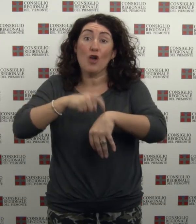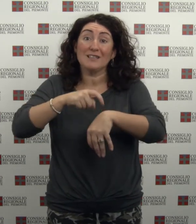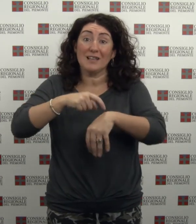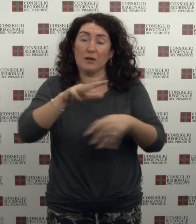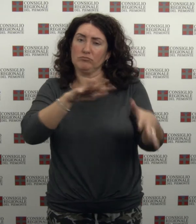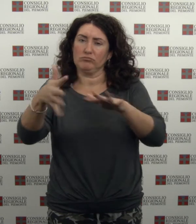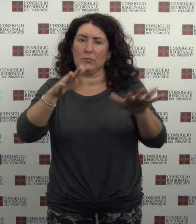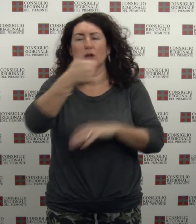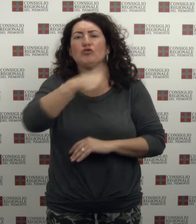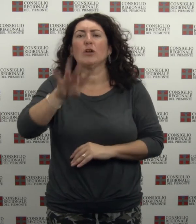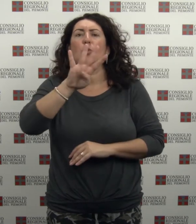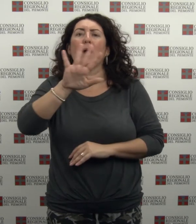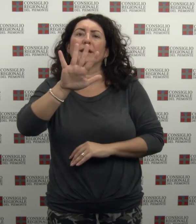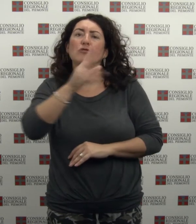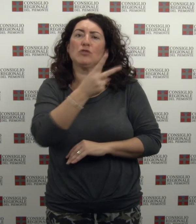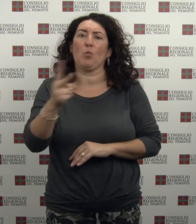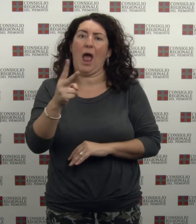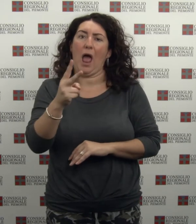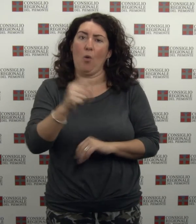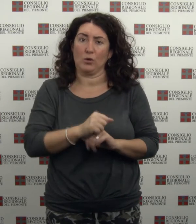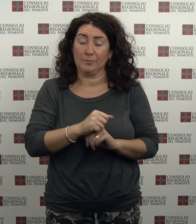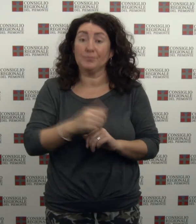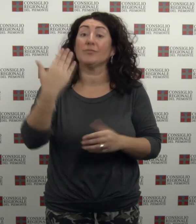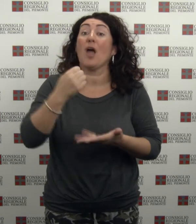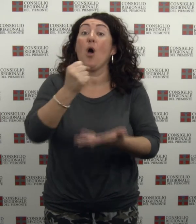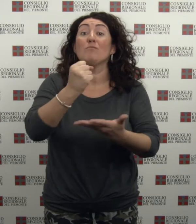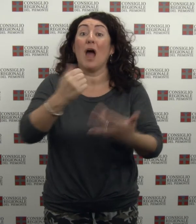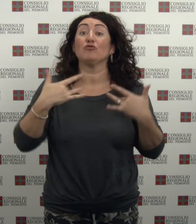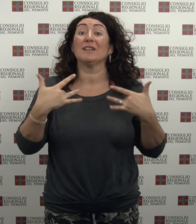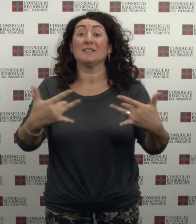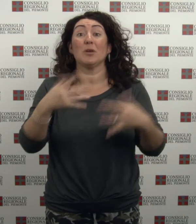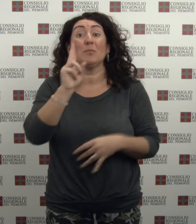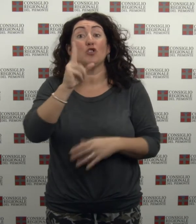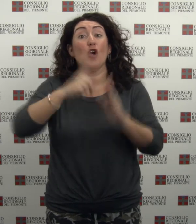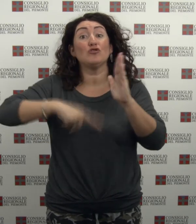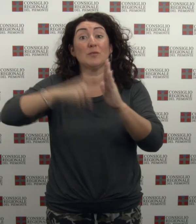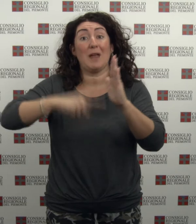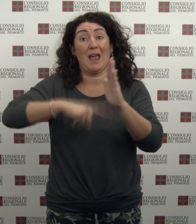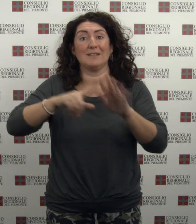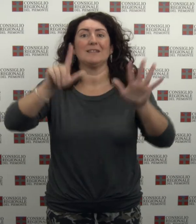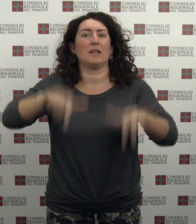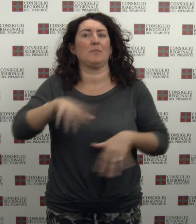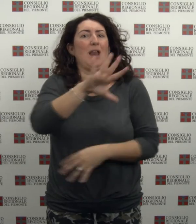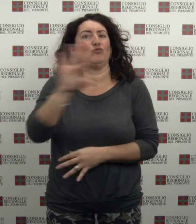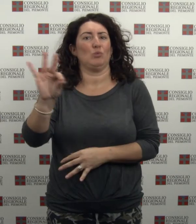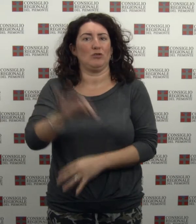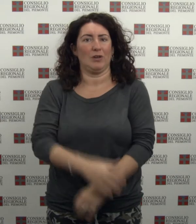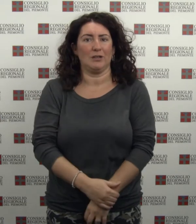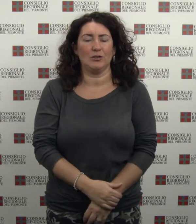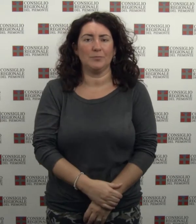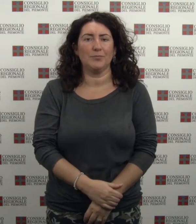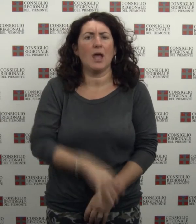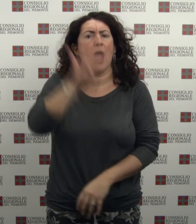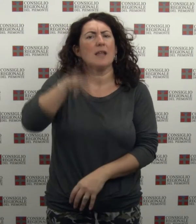attestata intorno ai 145 euro Su un budget disponibile nei 12 mesi di 7500 Le tabelle